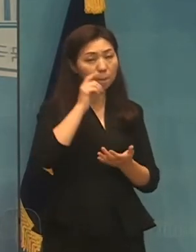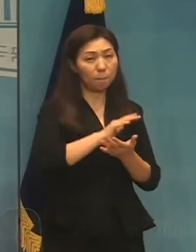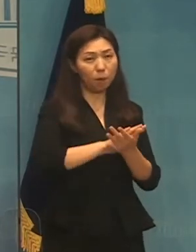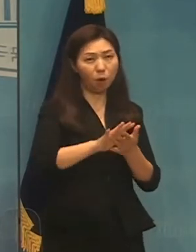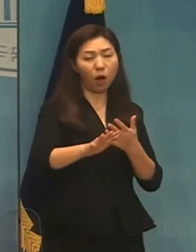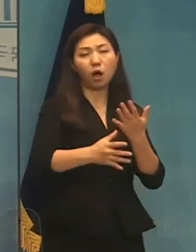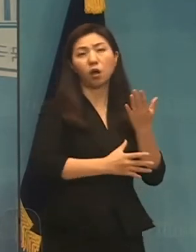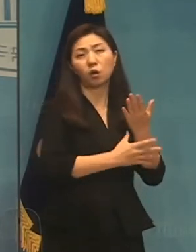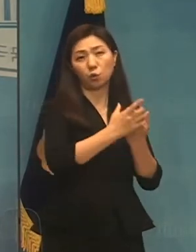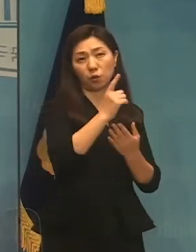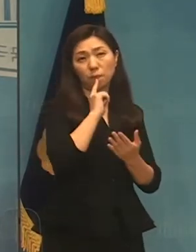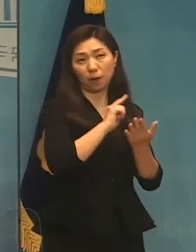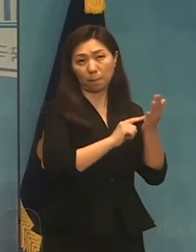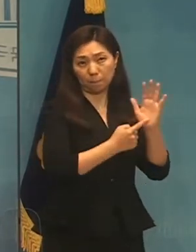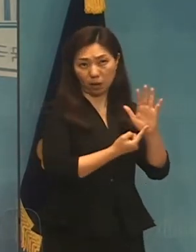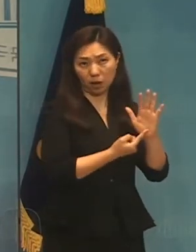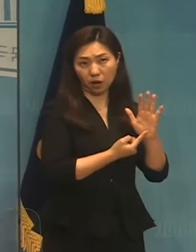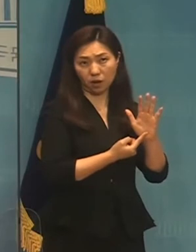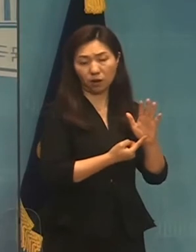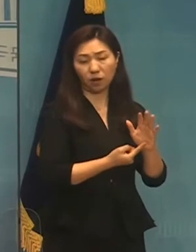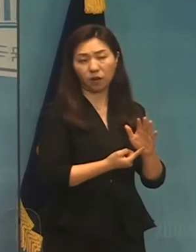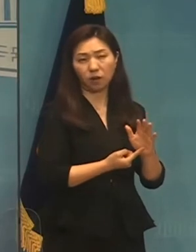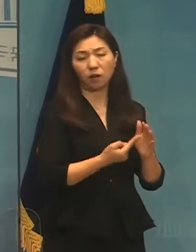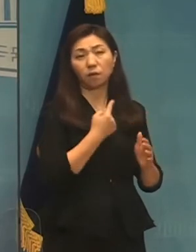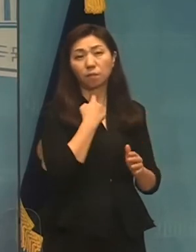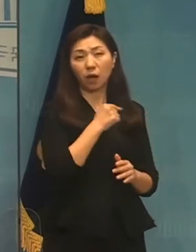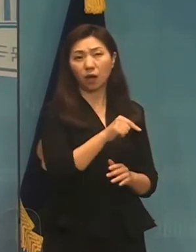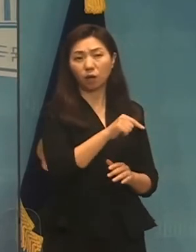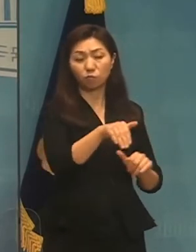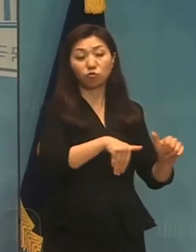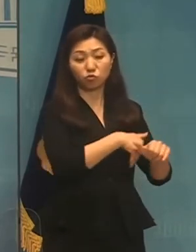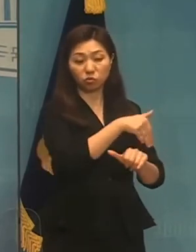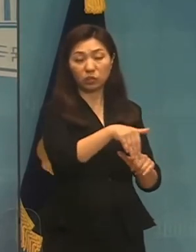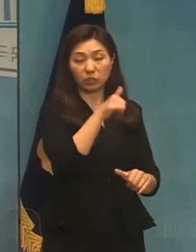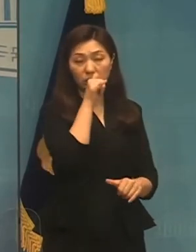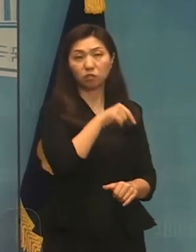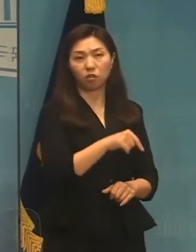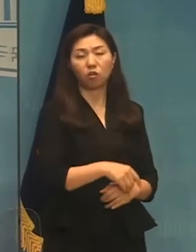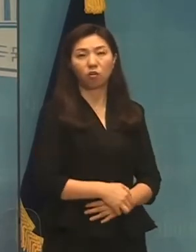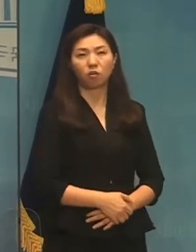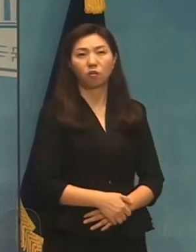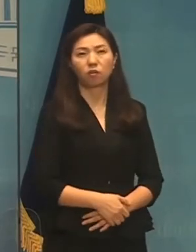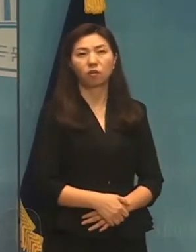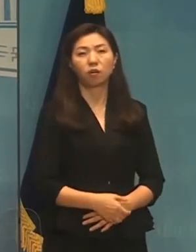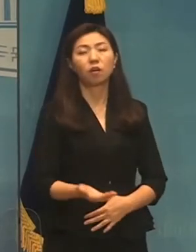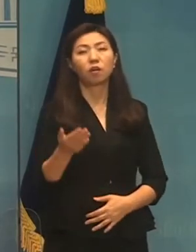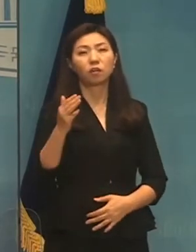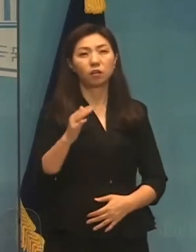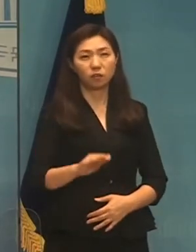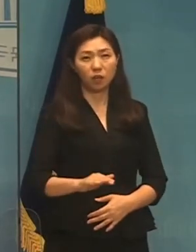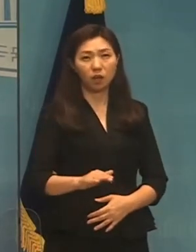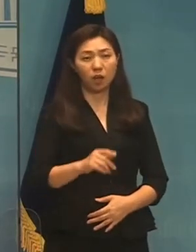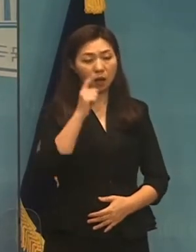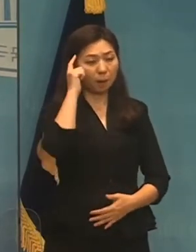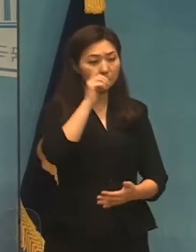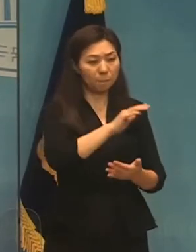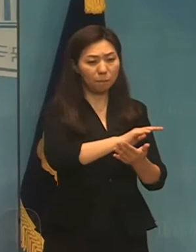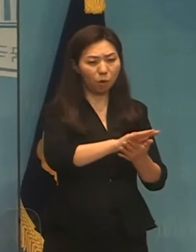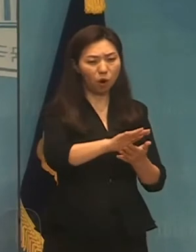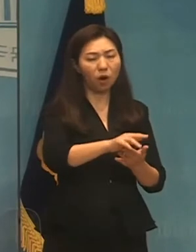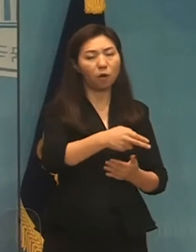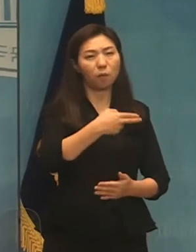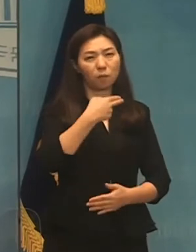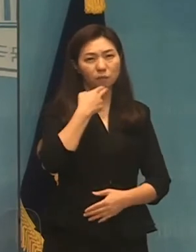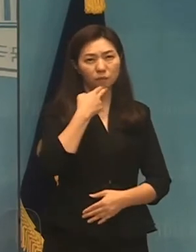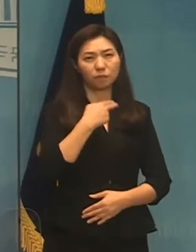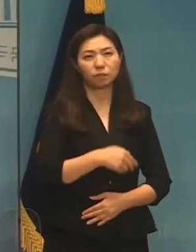우리 민족끼리 평화적으로 통일하자는 분위기가 있었습니다. 하지만 평화는 오지 않았습니다.